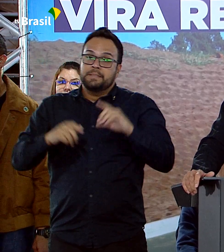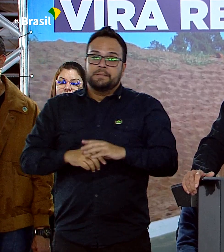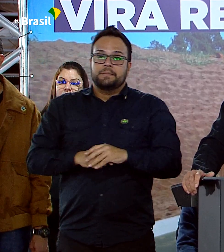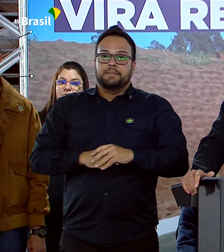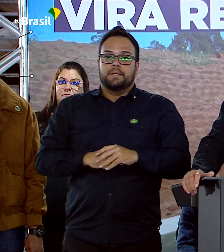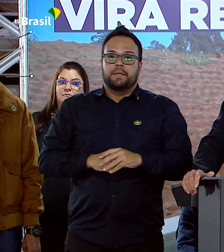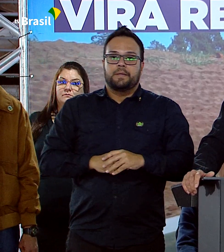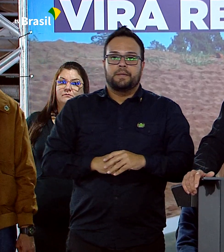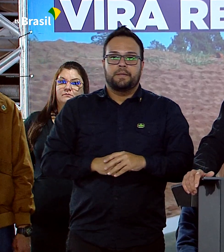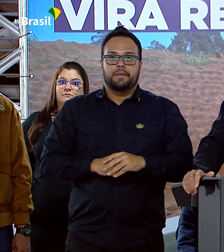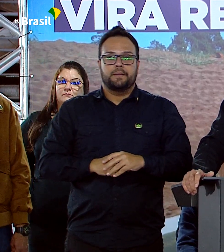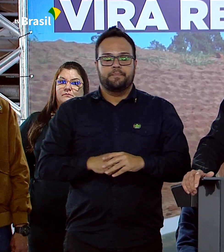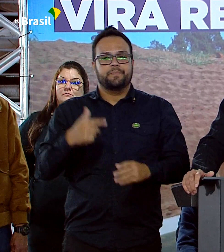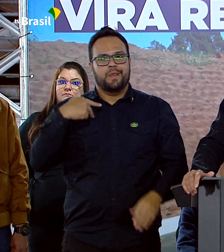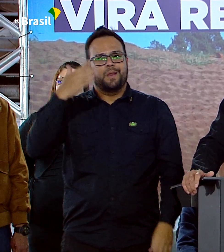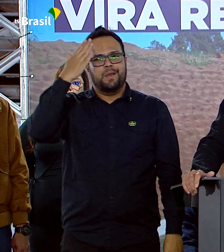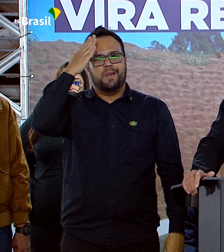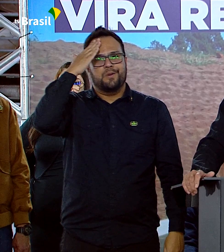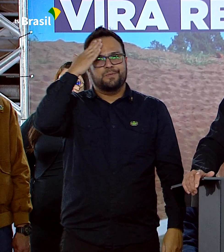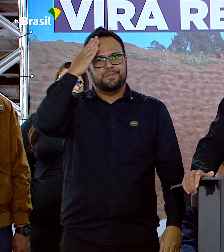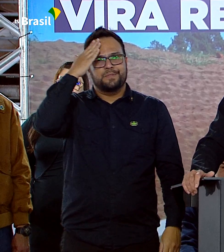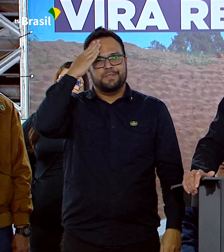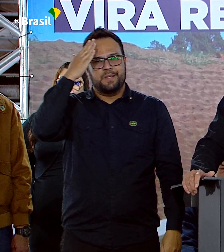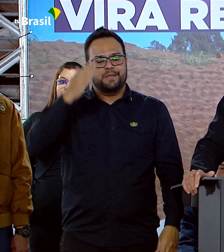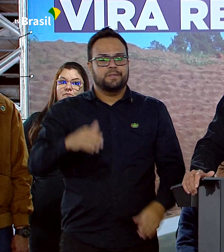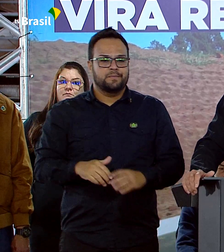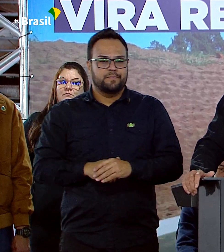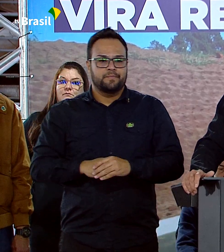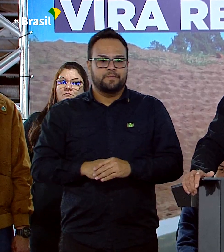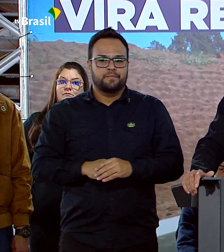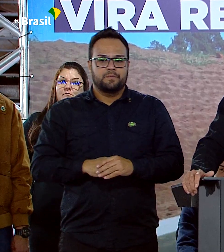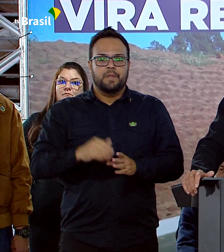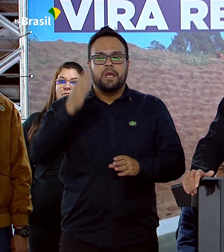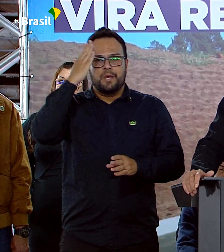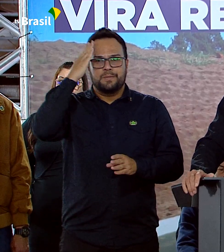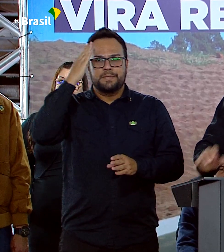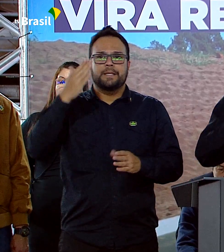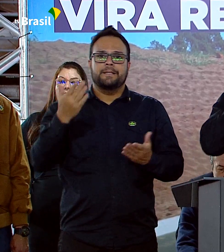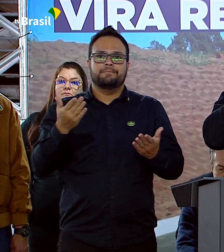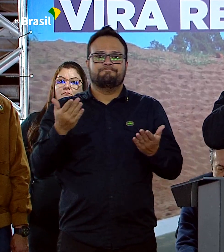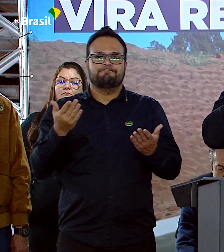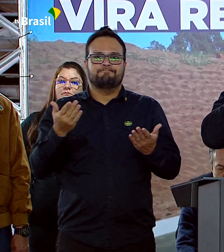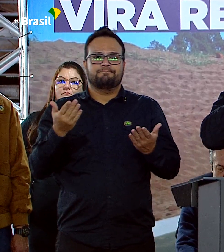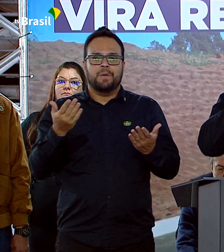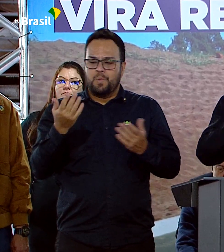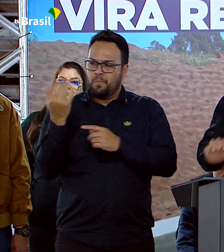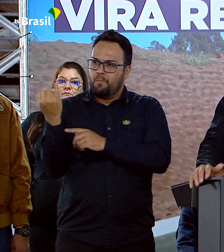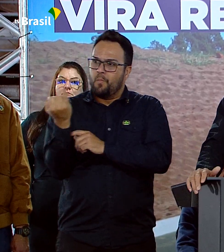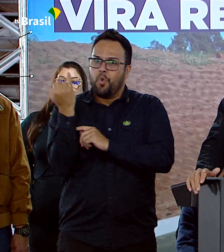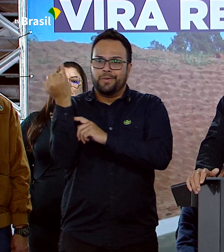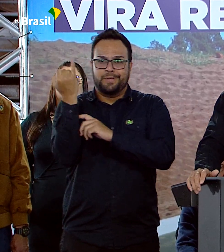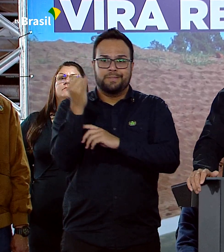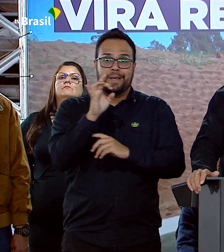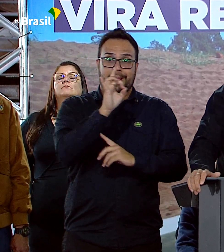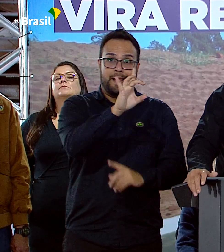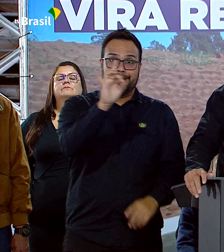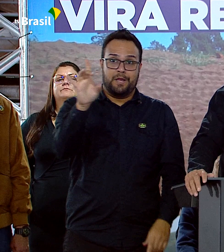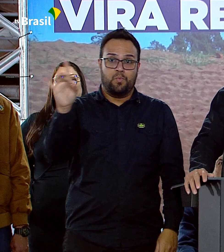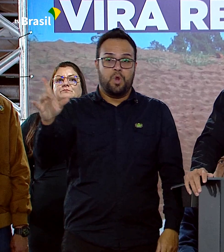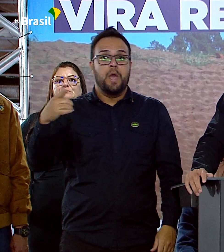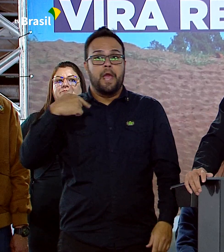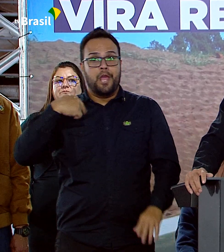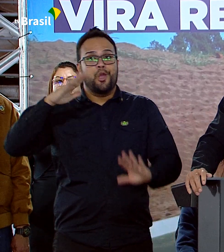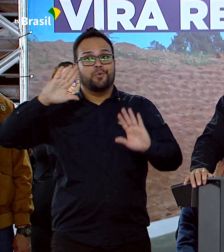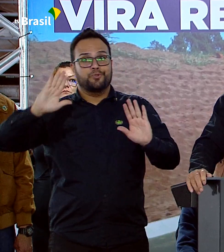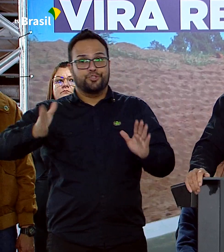Mas, eu sei o quanto custaria isso para cada um de vocês. Eu já ultrapassei a casa